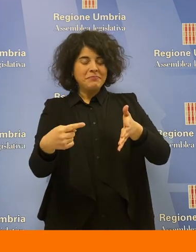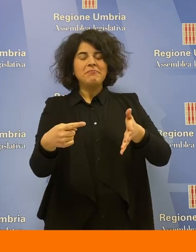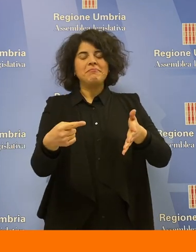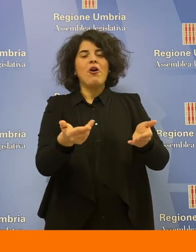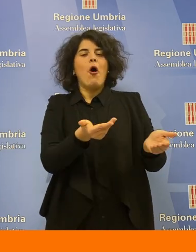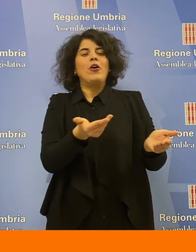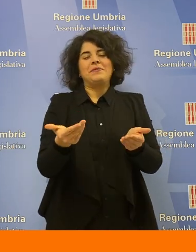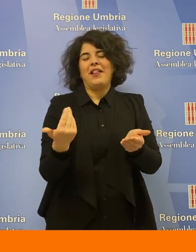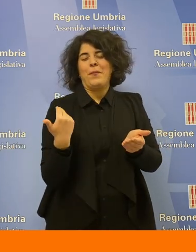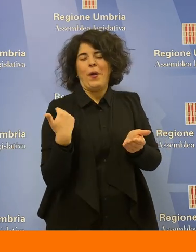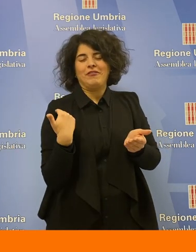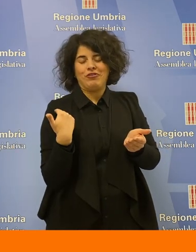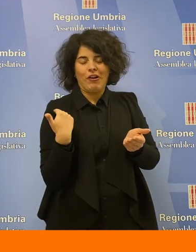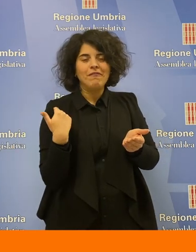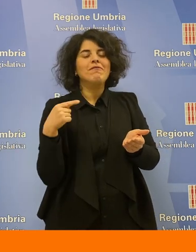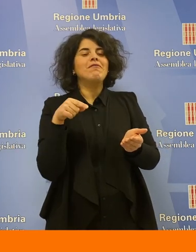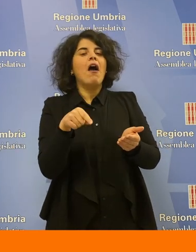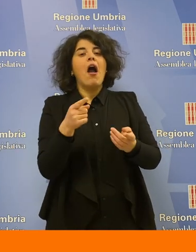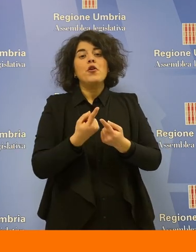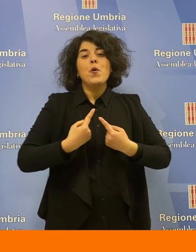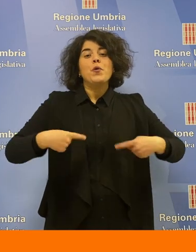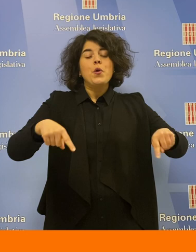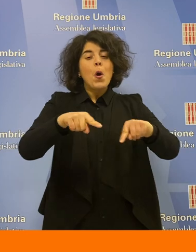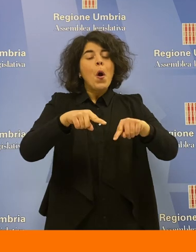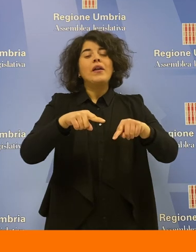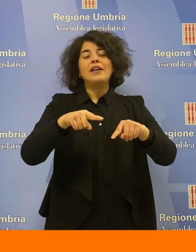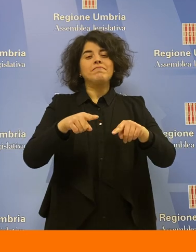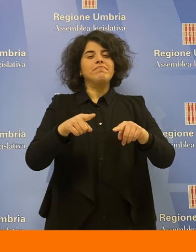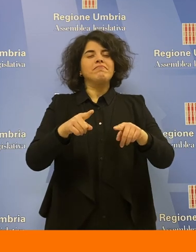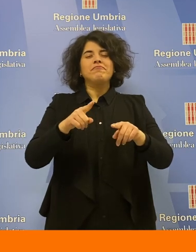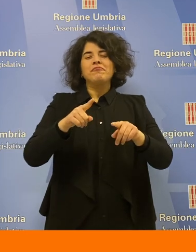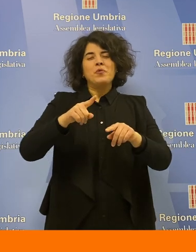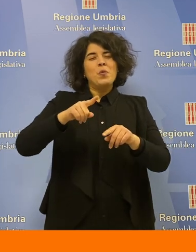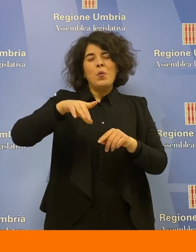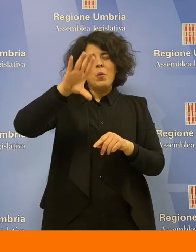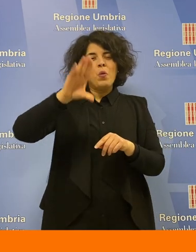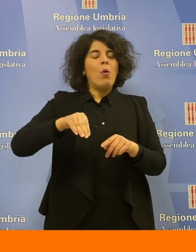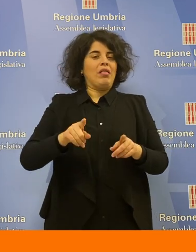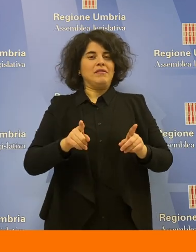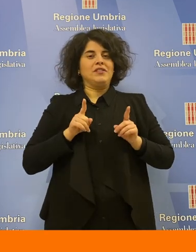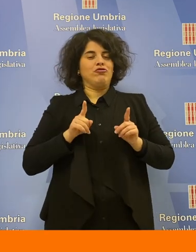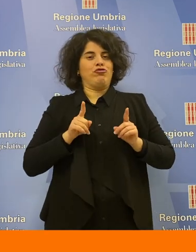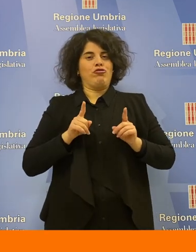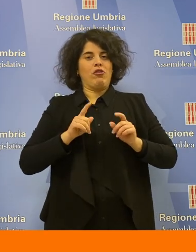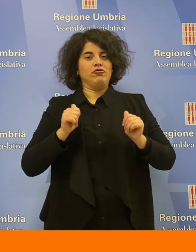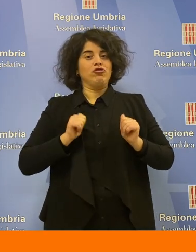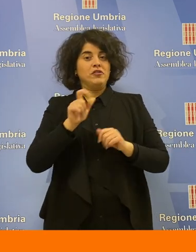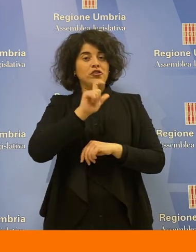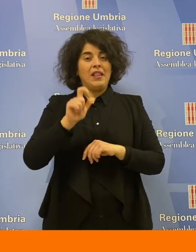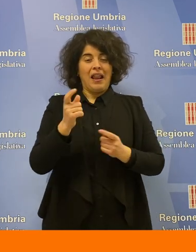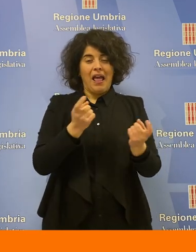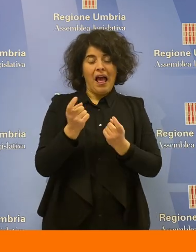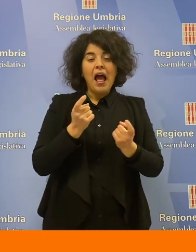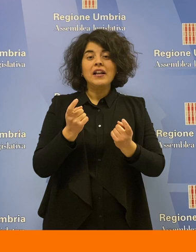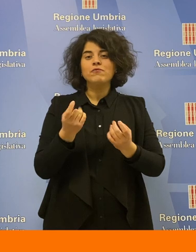pochi giorni fa la riunione quindi di tutti i difensori civici italiani, dico bene avvocato? Esatto, esatto. Che